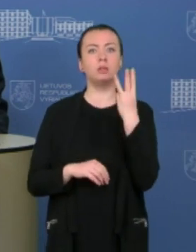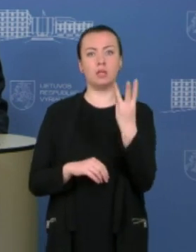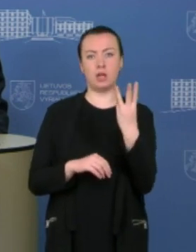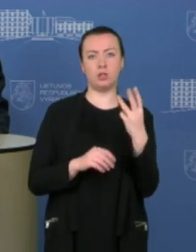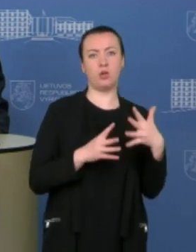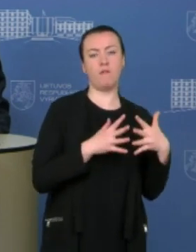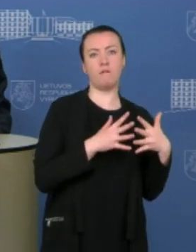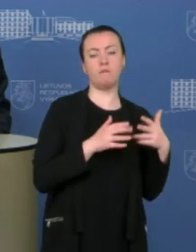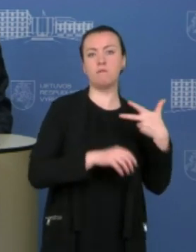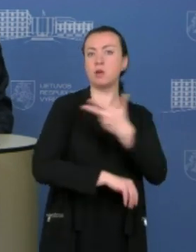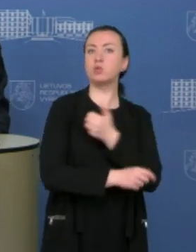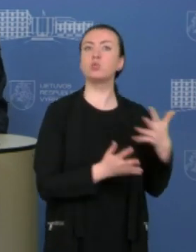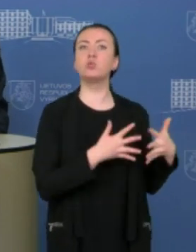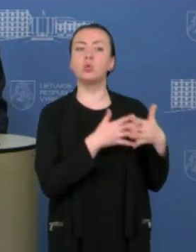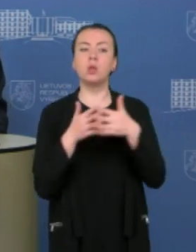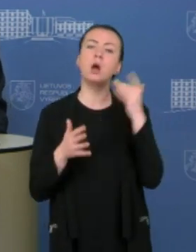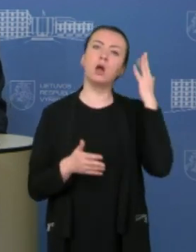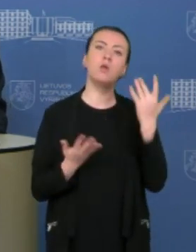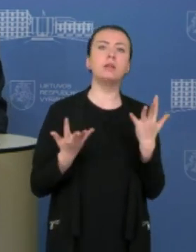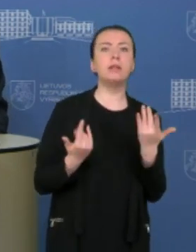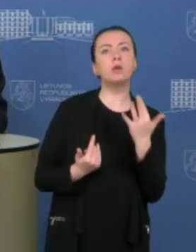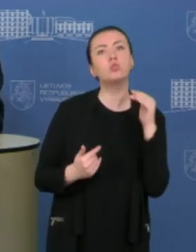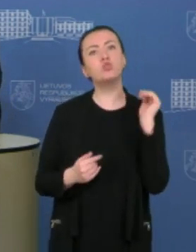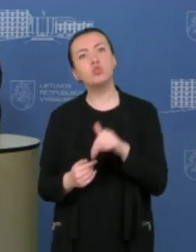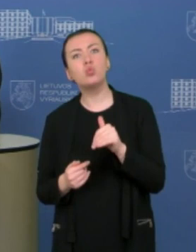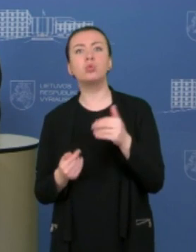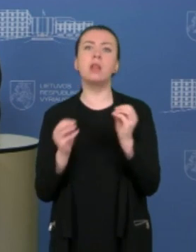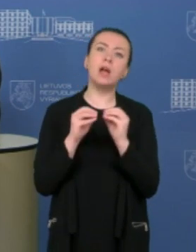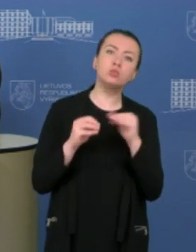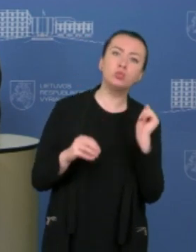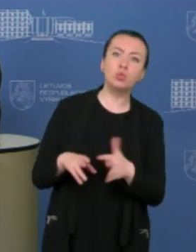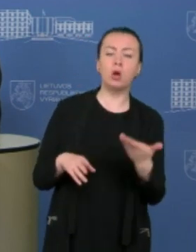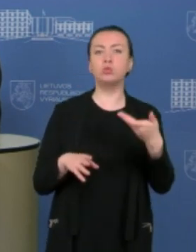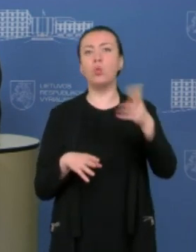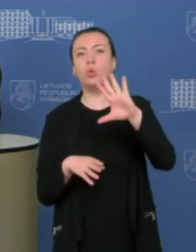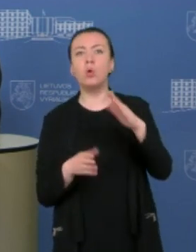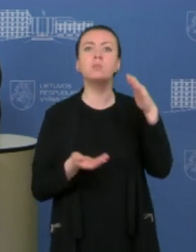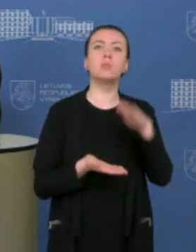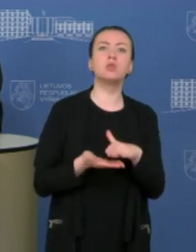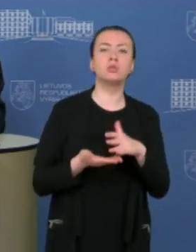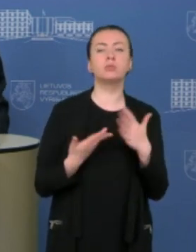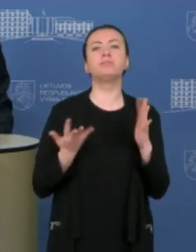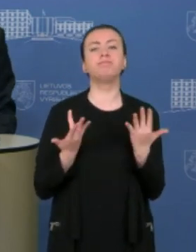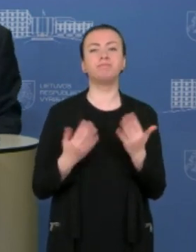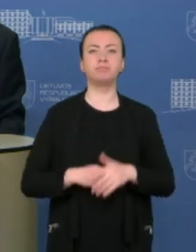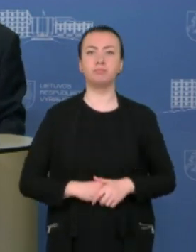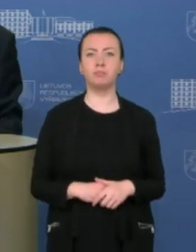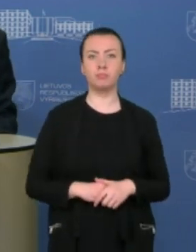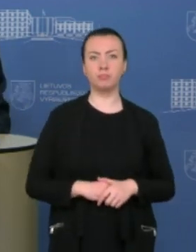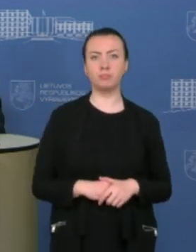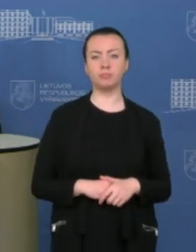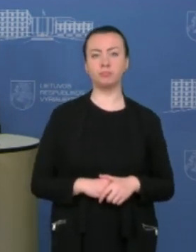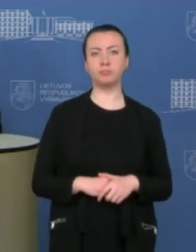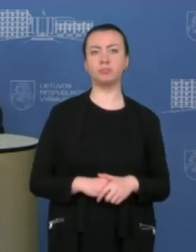Ir tos, kiek galėtų būti ar daugiau ar mažiau tų duozių trečiosios, trečiojus un